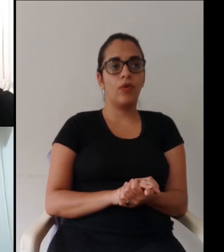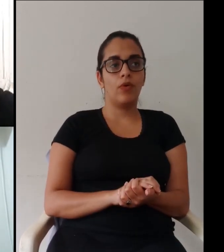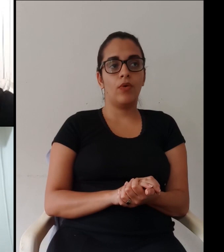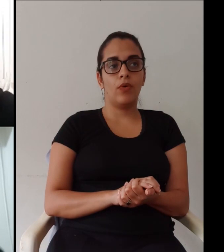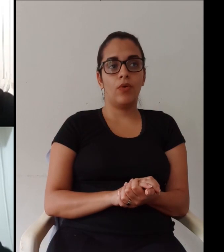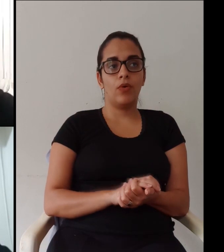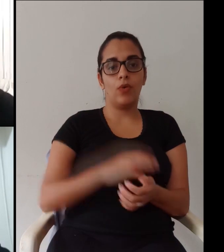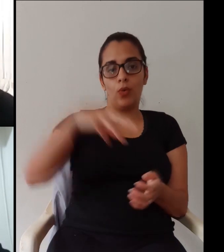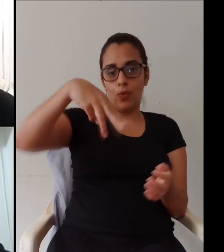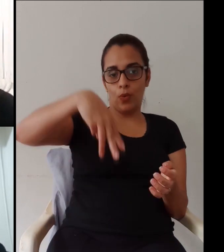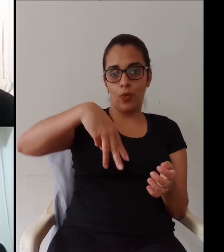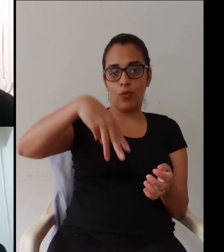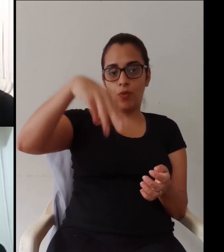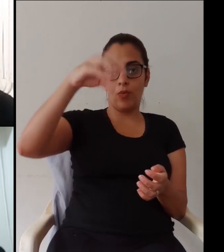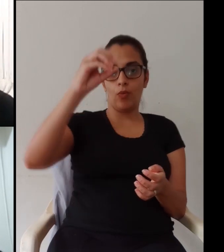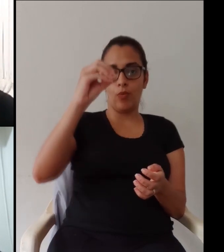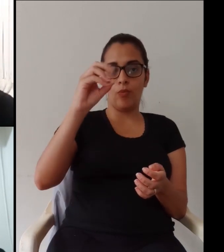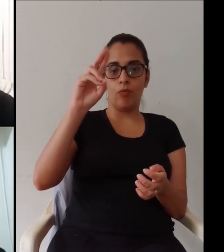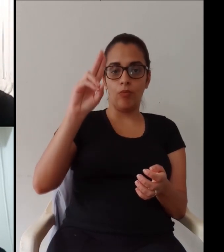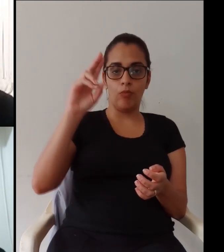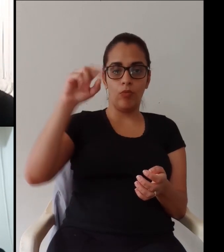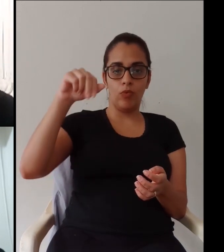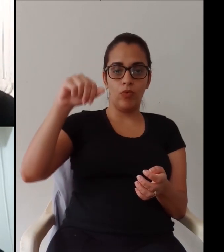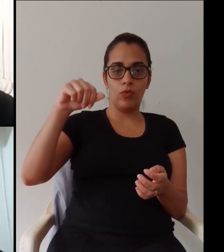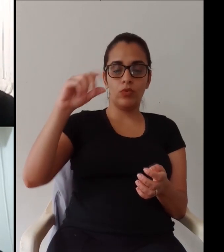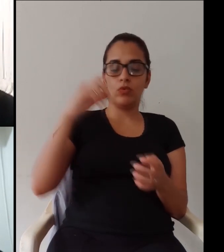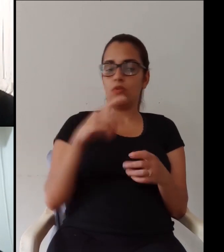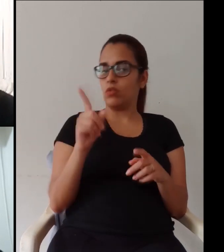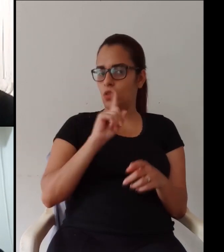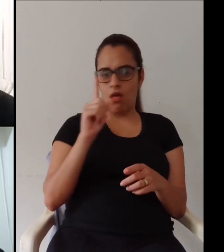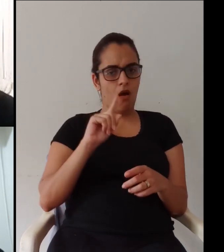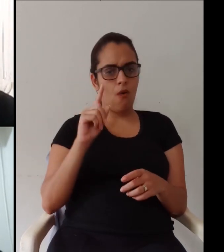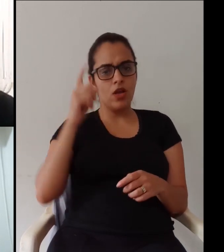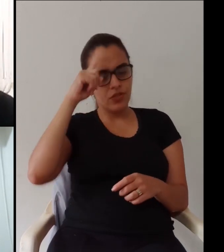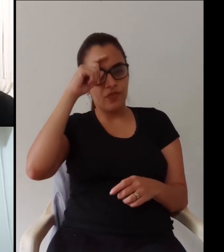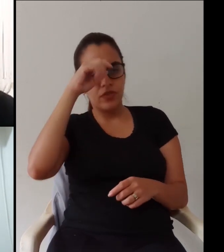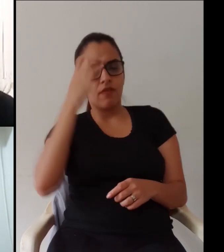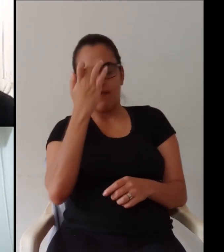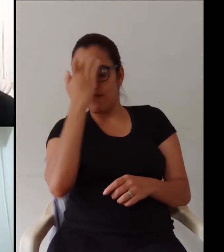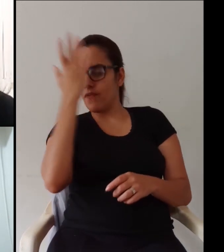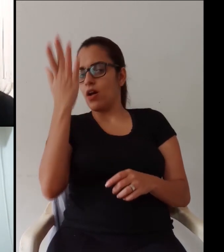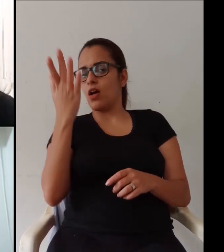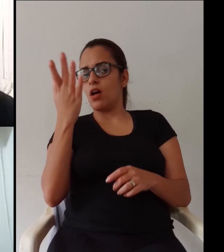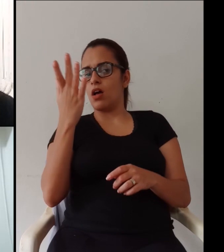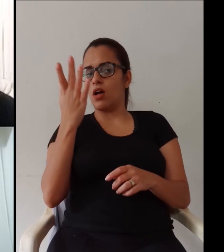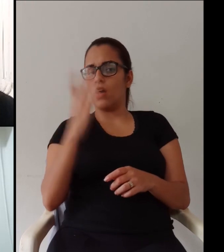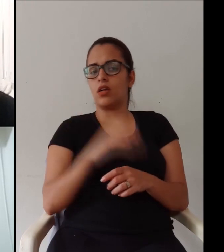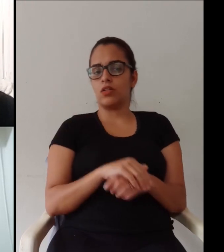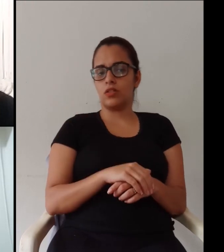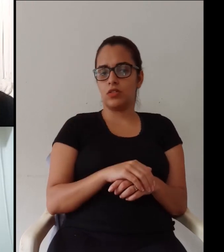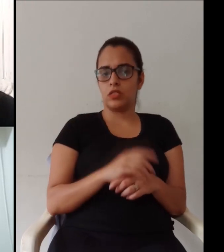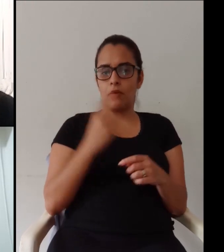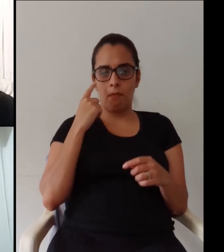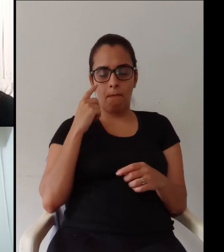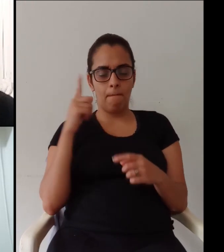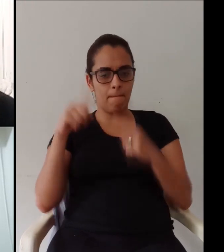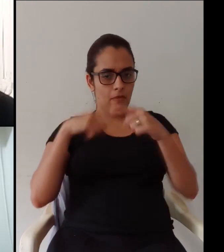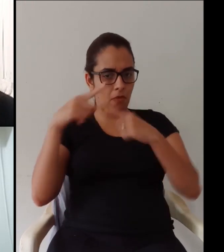que não conhecem porque a gente também teve isso algumas pessoas falando que o mundo é muito difícil mas ele é muito